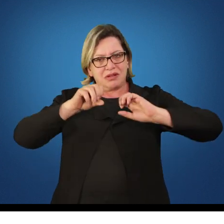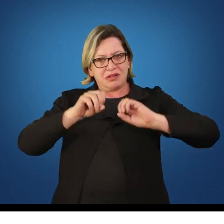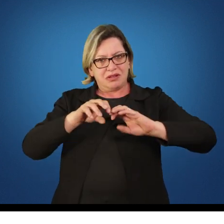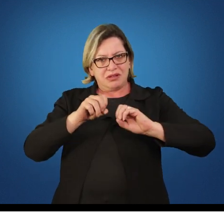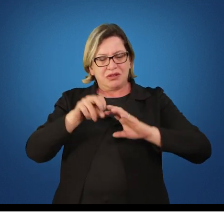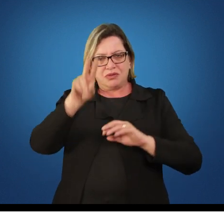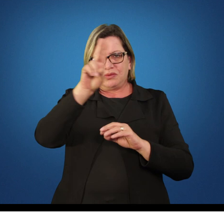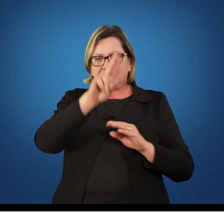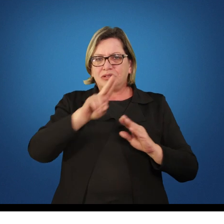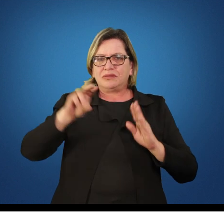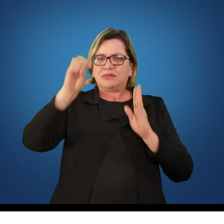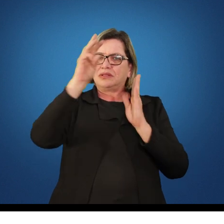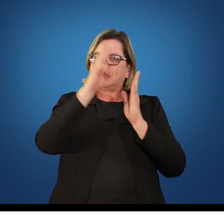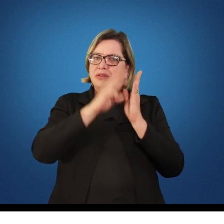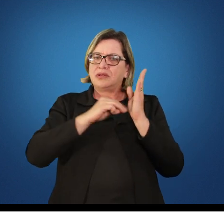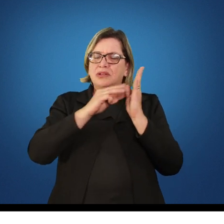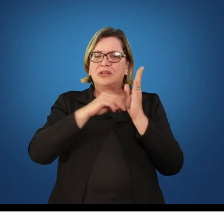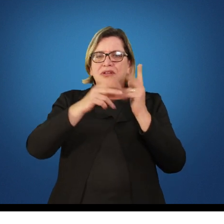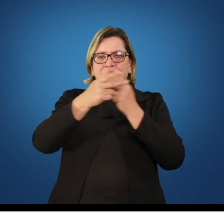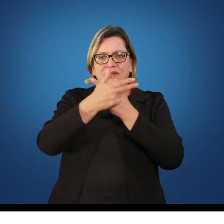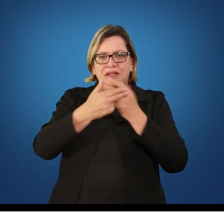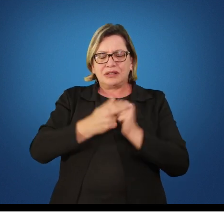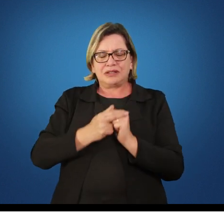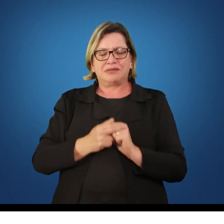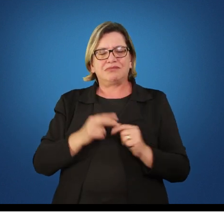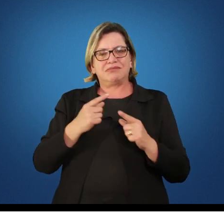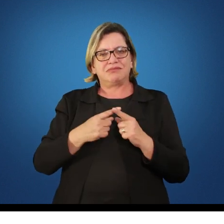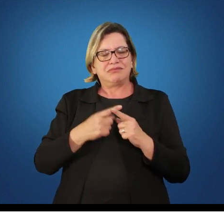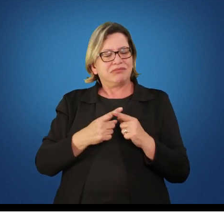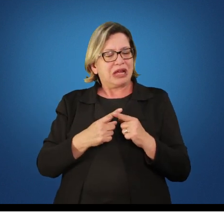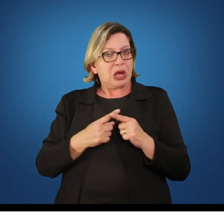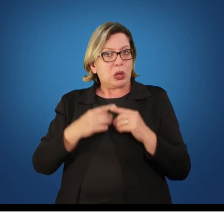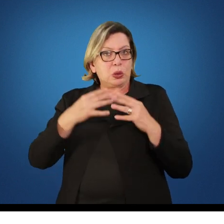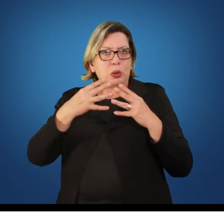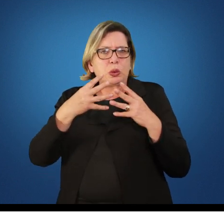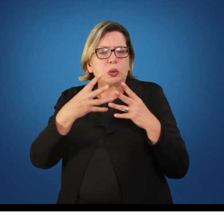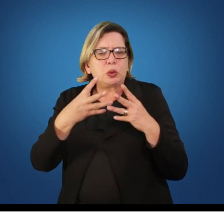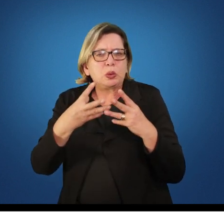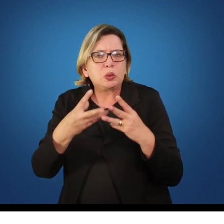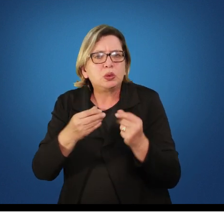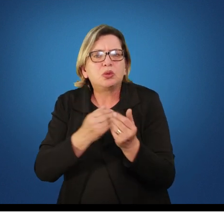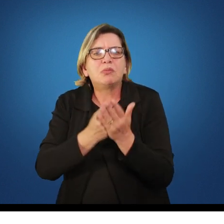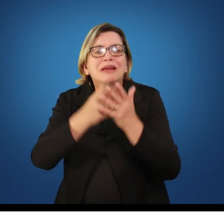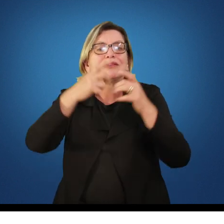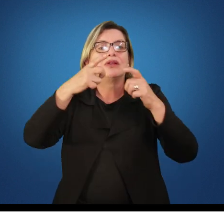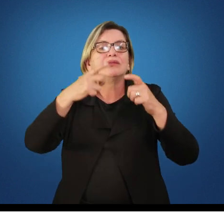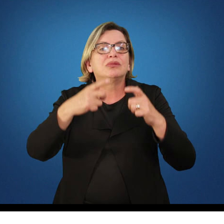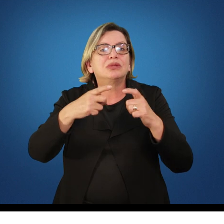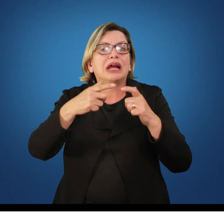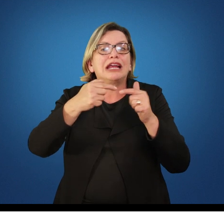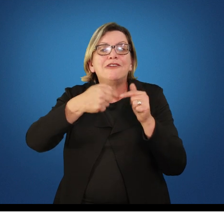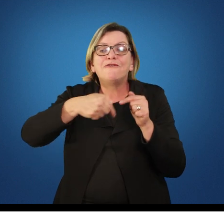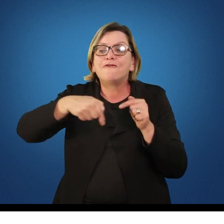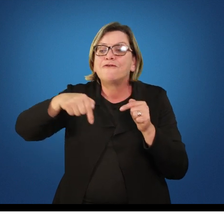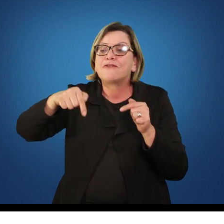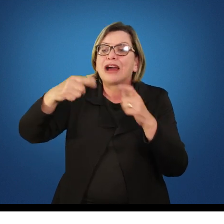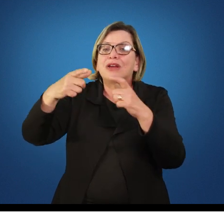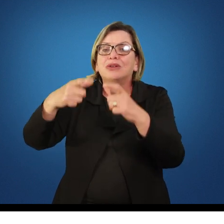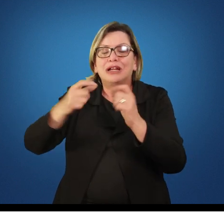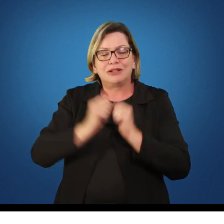metodologias. Tudo tem um porquê. Tudo começa em um lugar e vai para outro lugar. Tudo começa em um